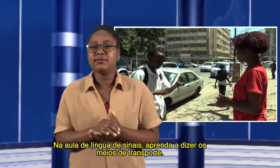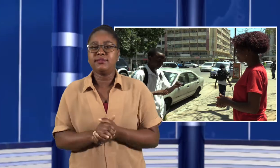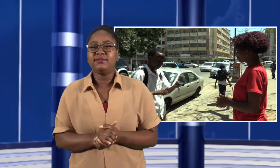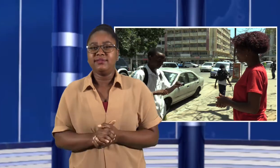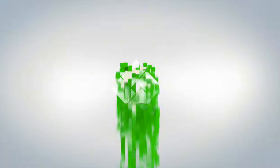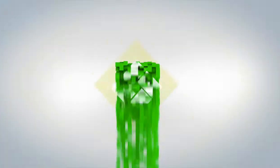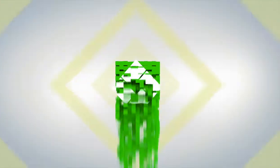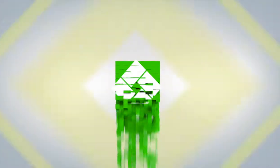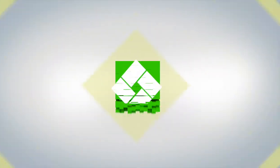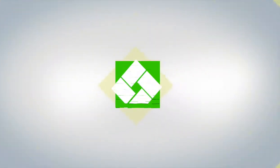transporte.